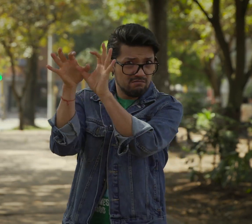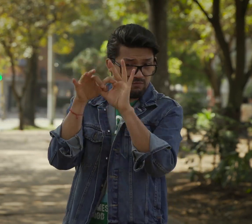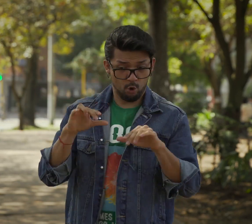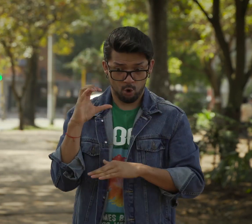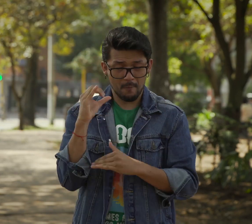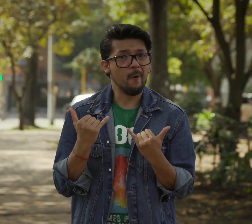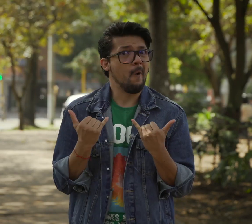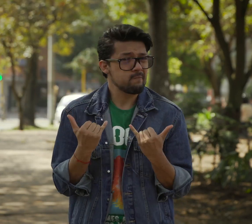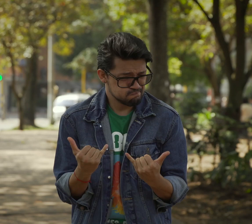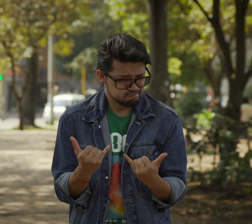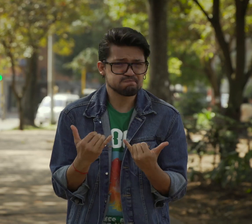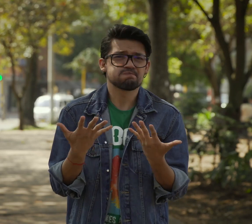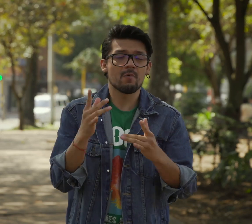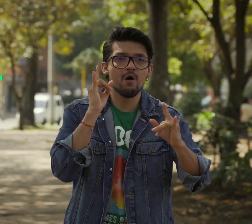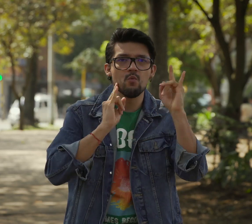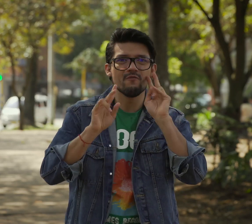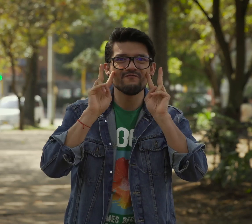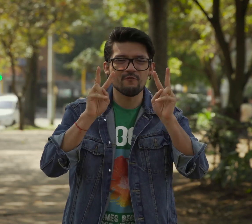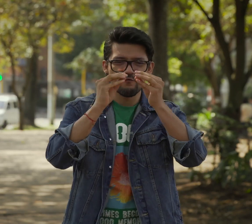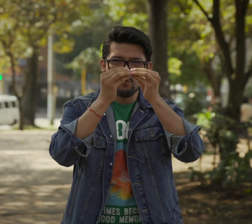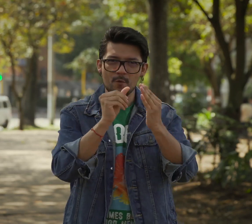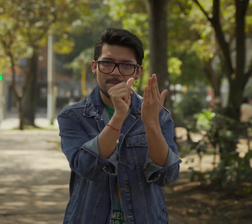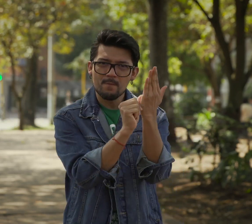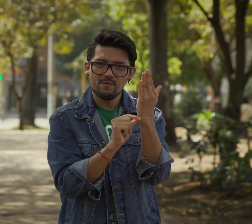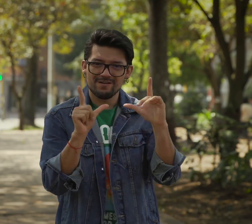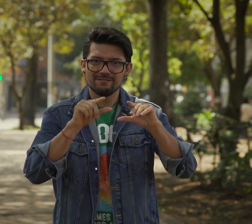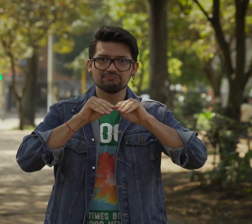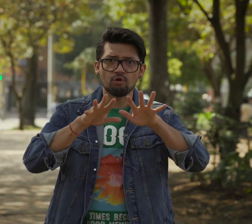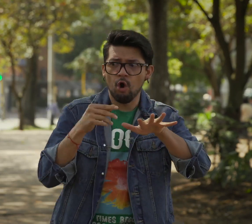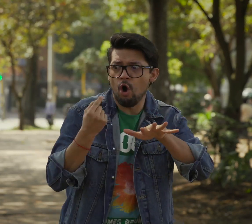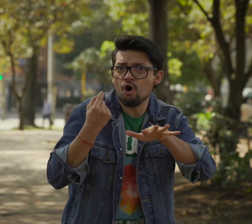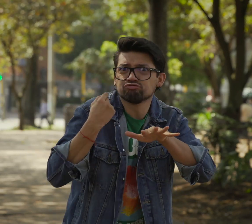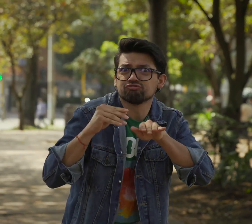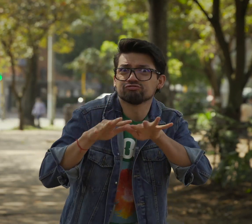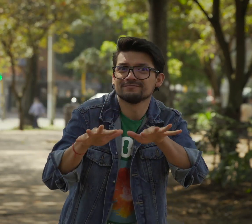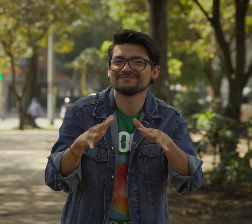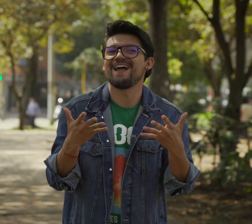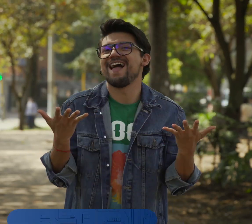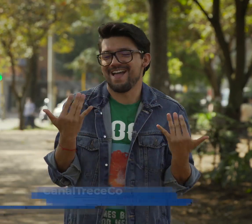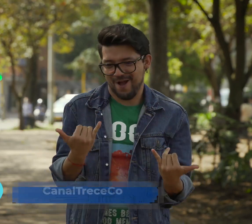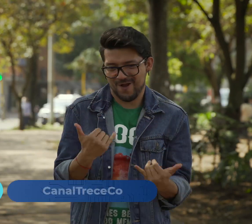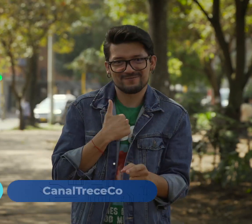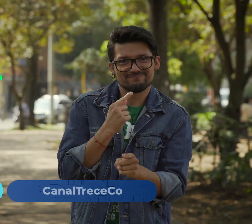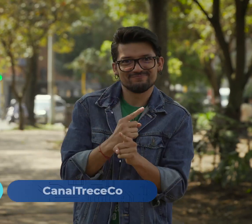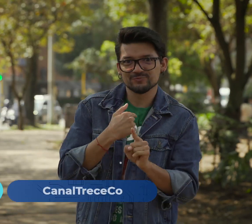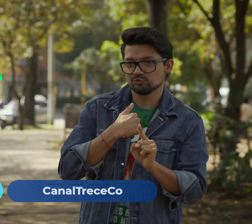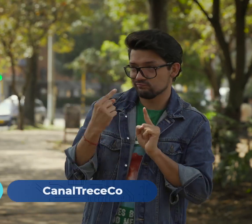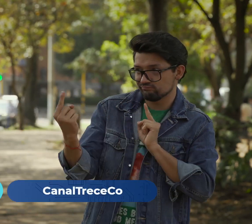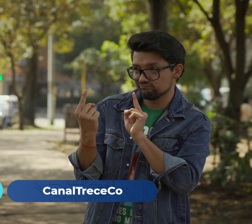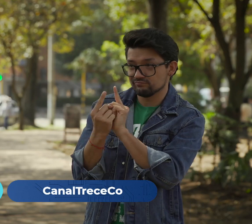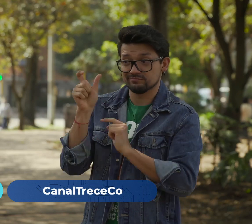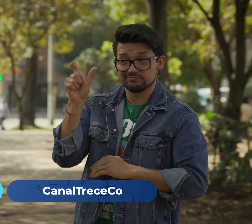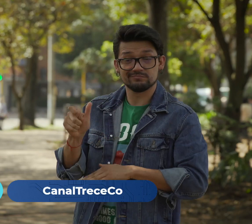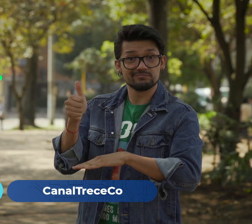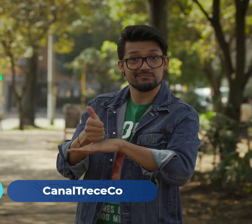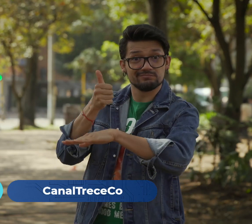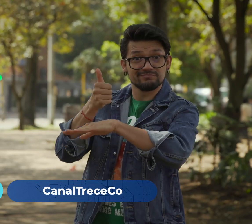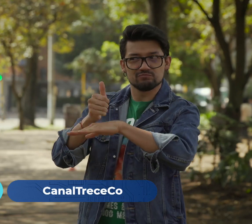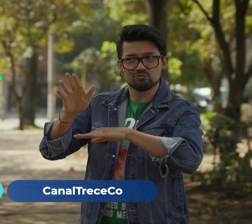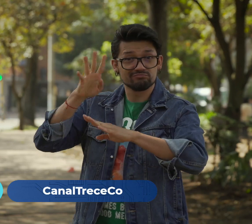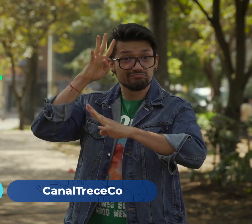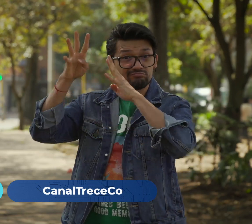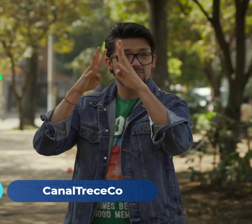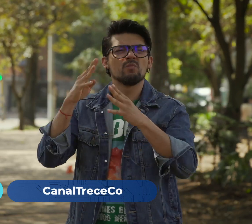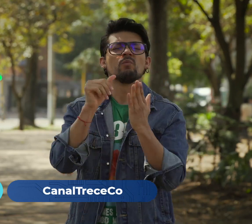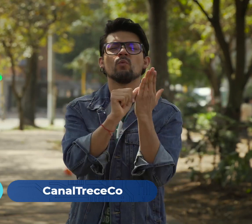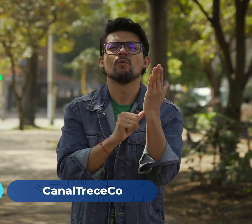En Colombia existen estos formatos audiovisuales que han tenido gran éxito estos últimos años. Por eso